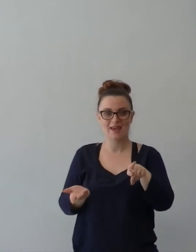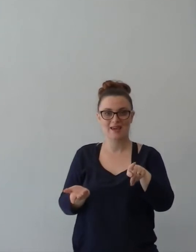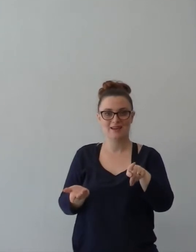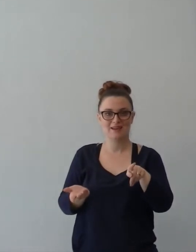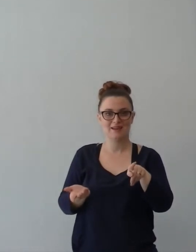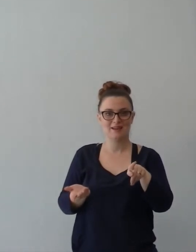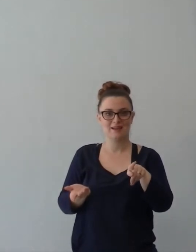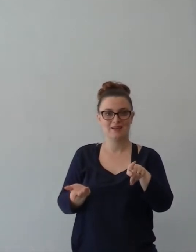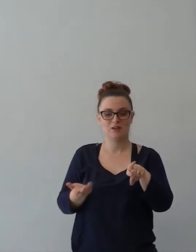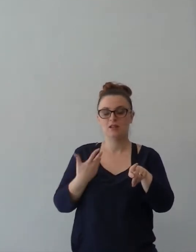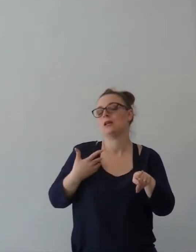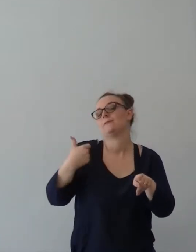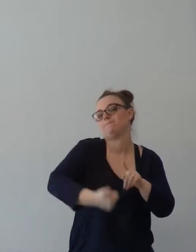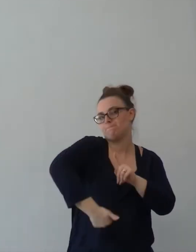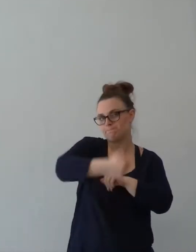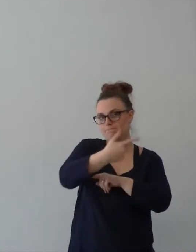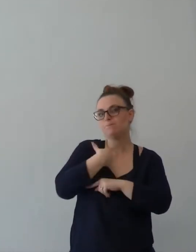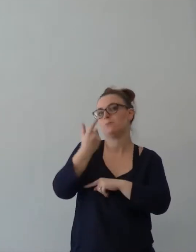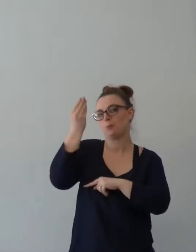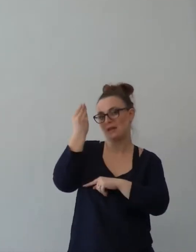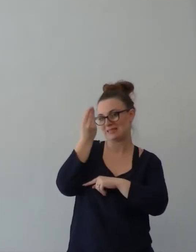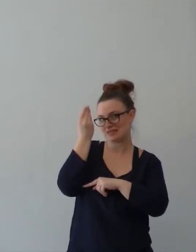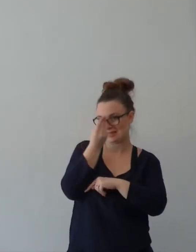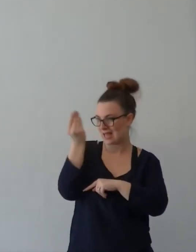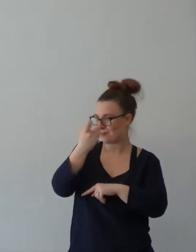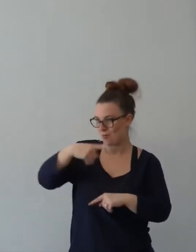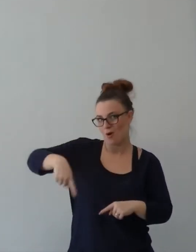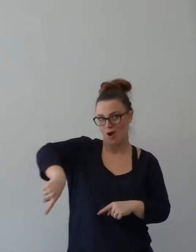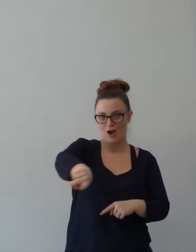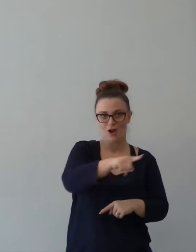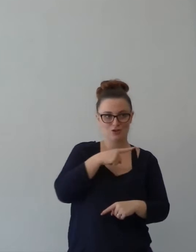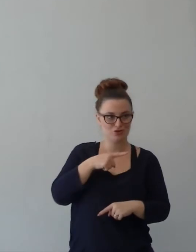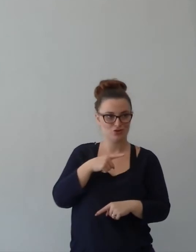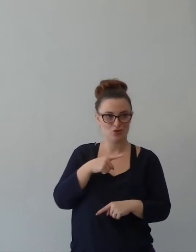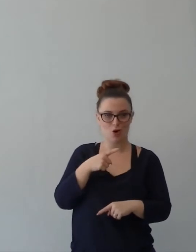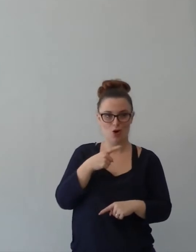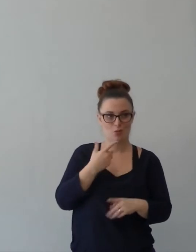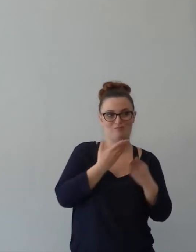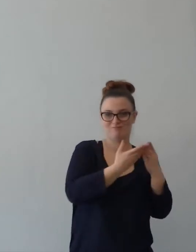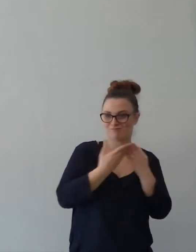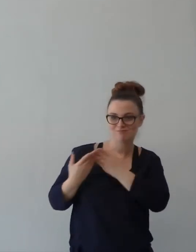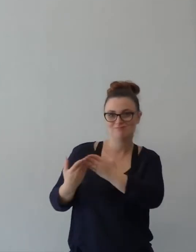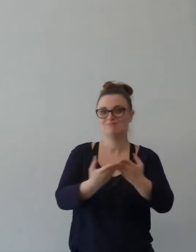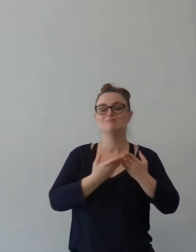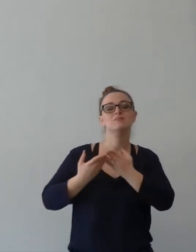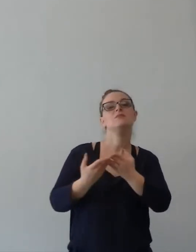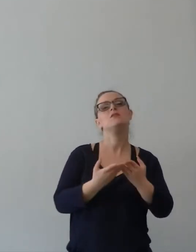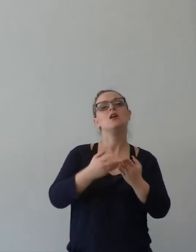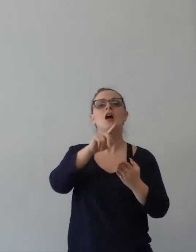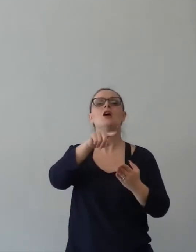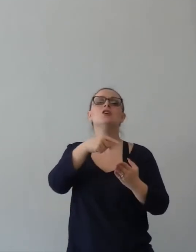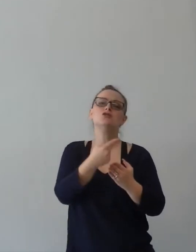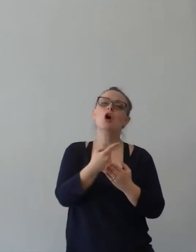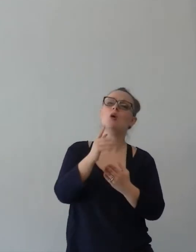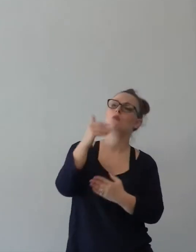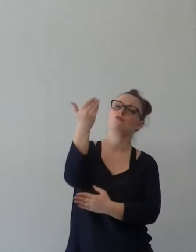esigenze dei vari missionari, delle varie missioni, dalle varie cose. Tutte e due devo fare, lavorare nella chiesa locale